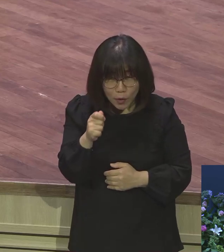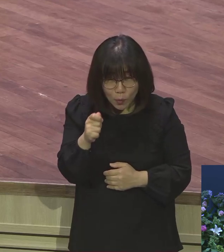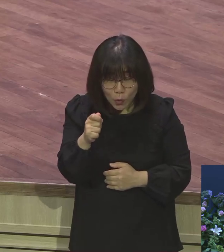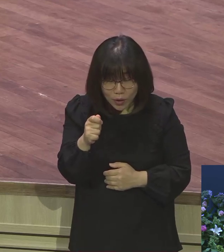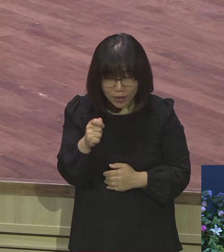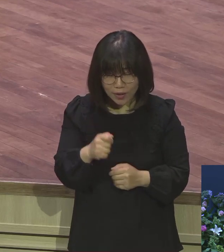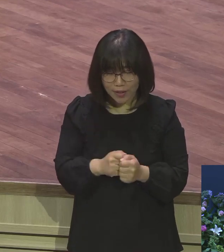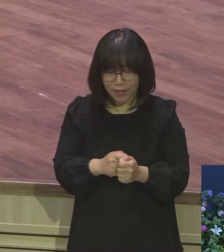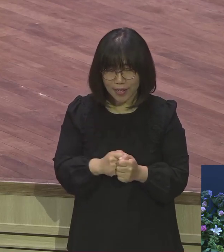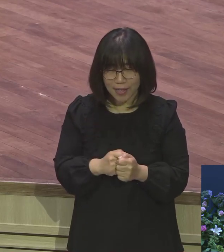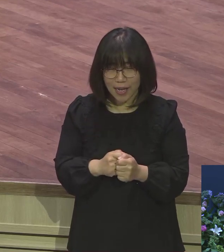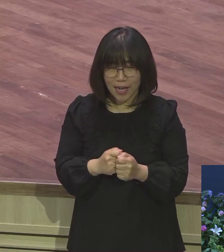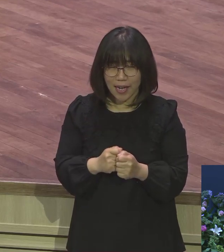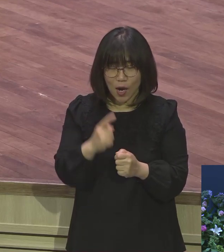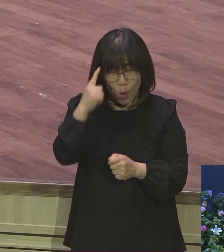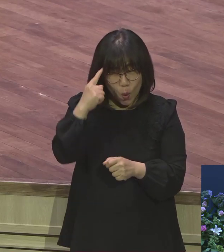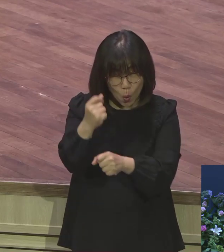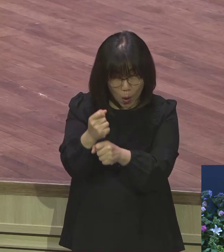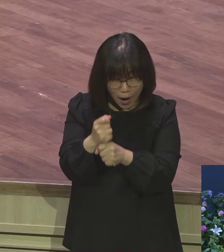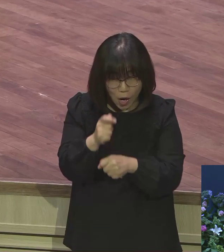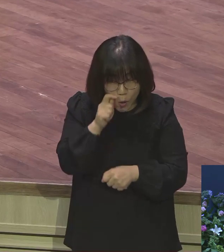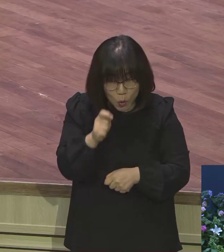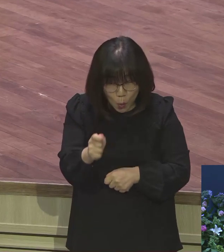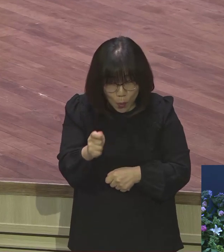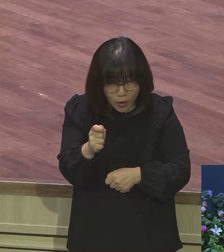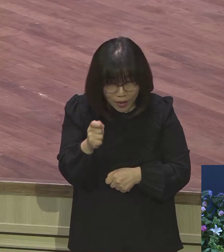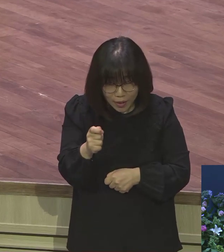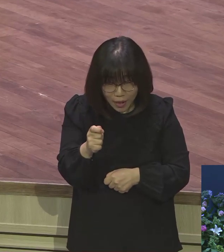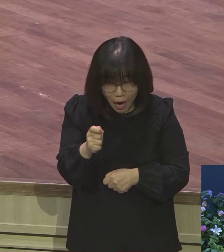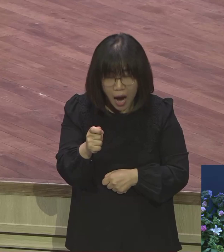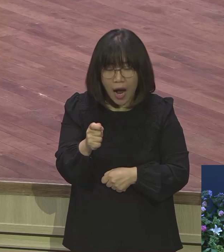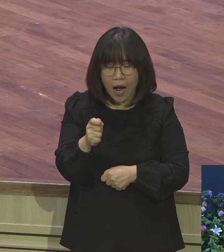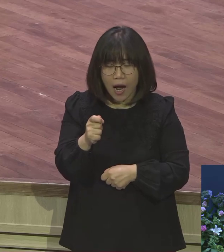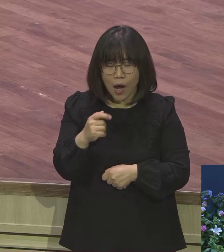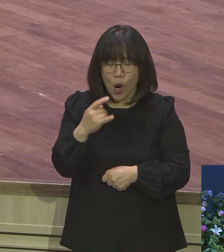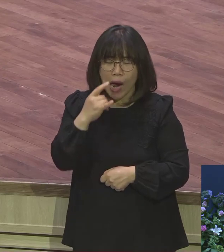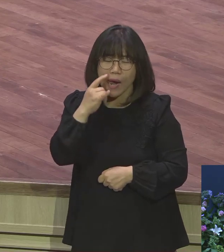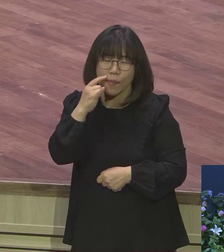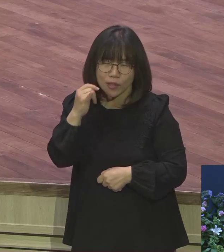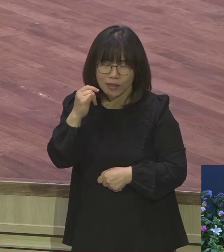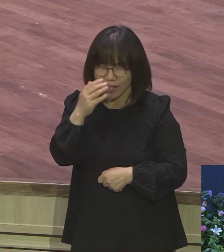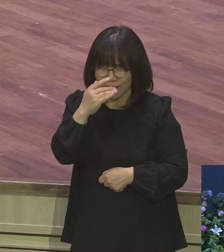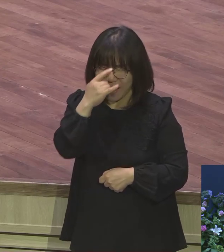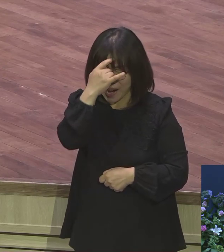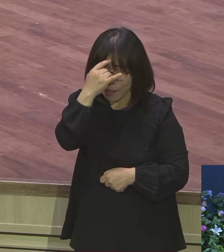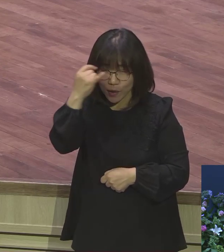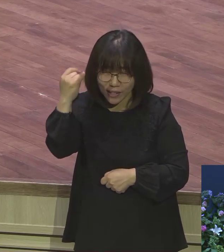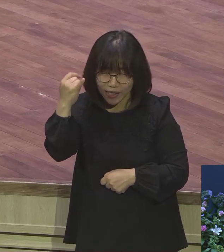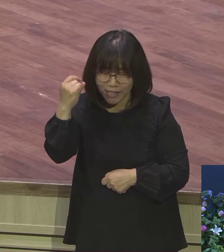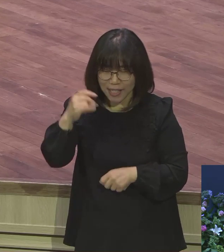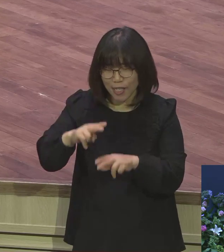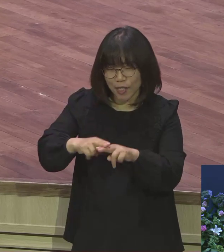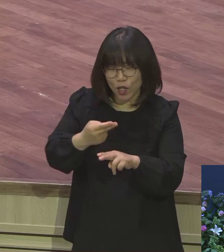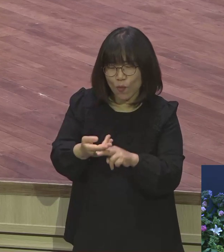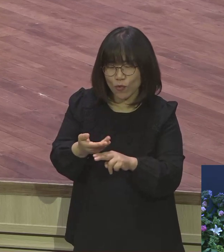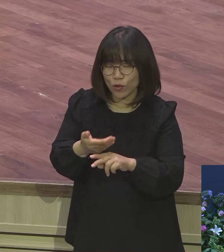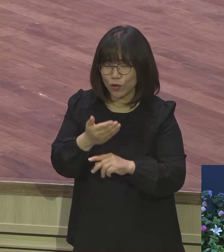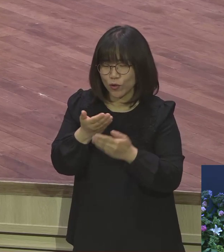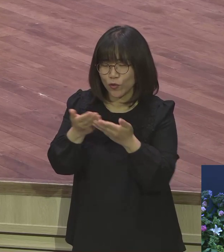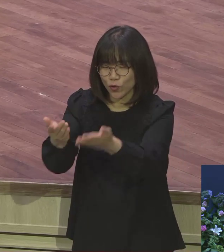돋보기 관찰 시험을 하다가 이 초등학생이 우리 할머니 돋보기 사주면 좋겠다 해서 있는